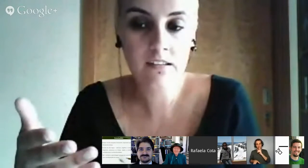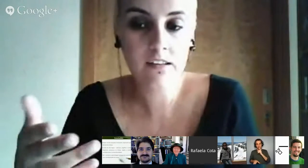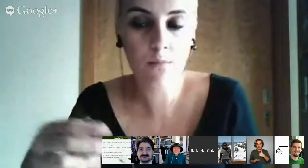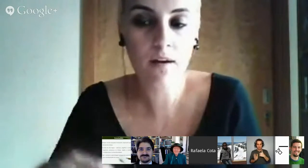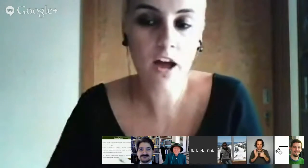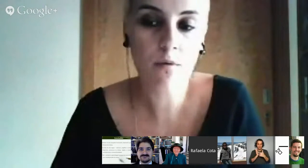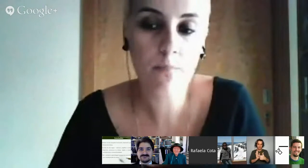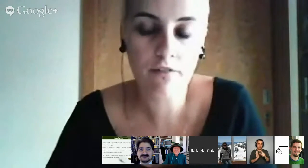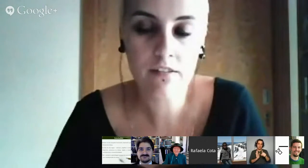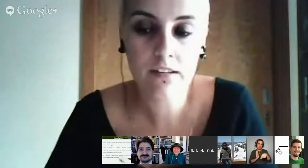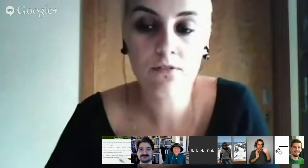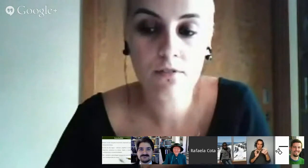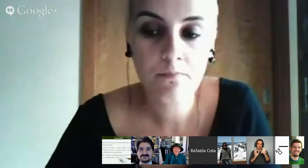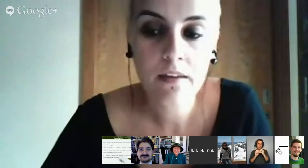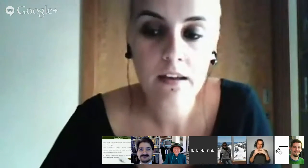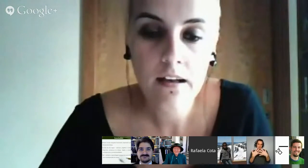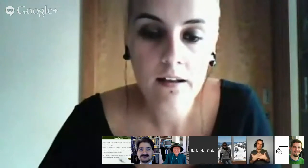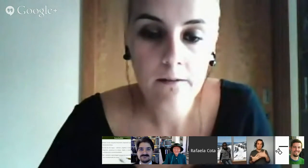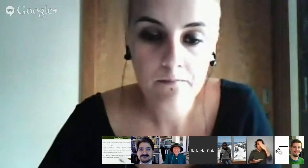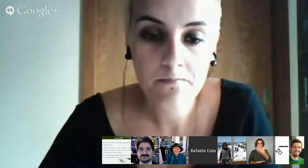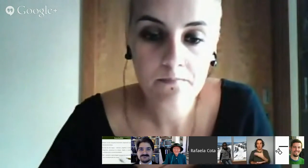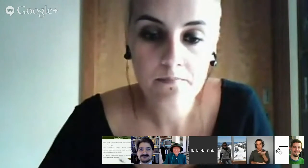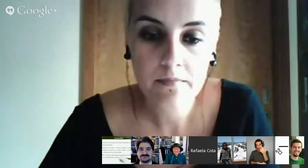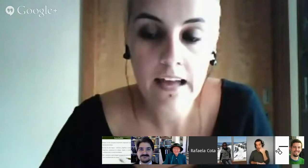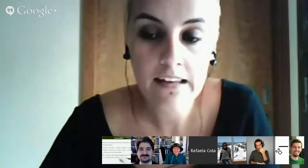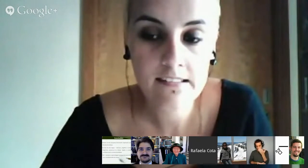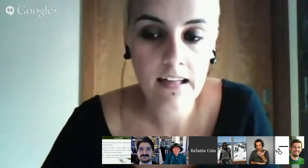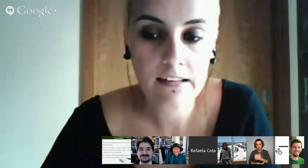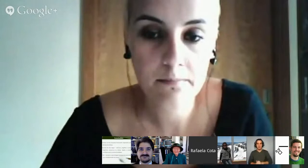seguir é uma prova disso Next slide